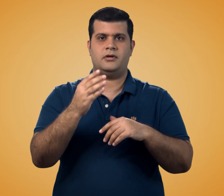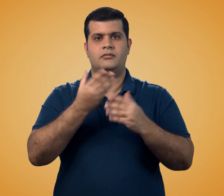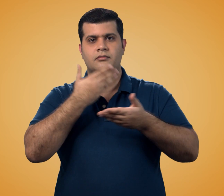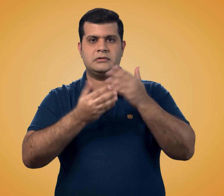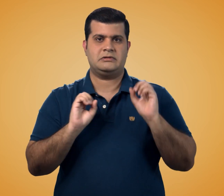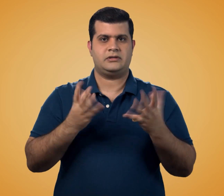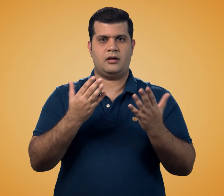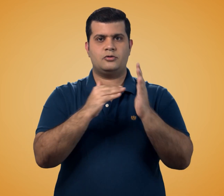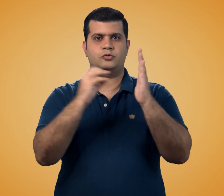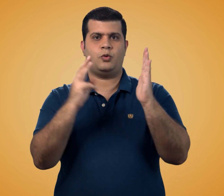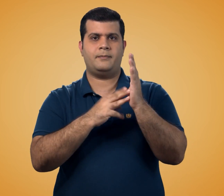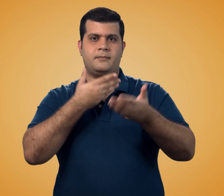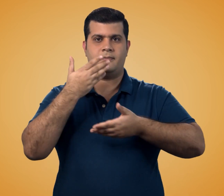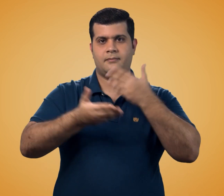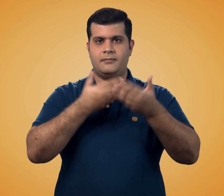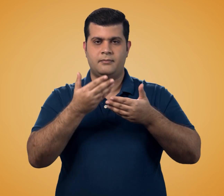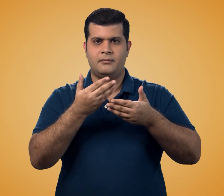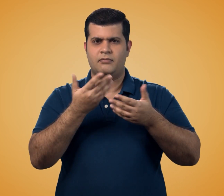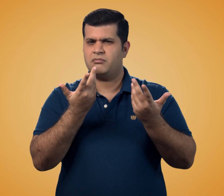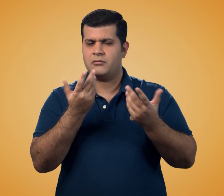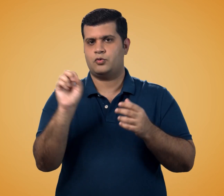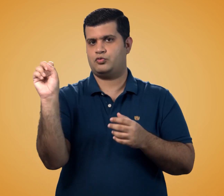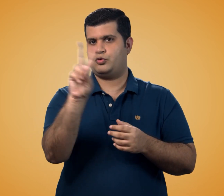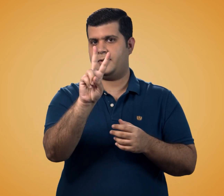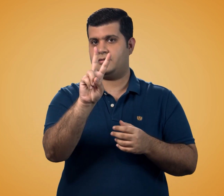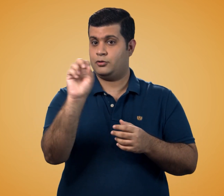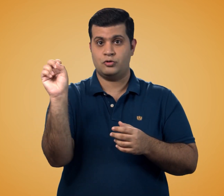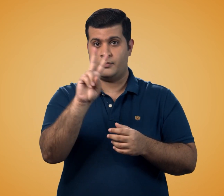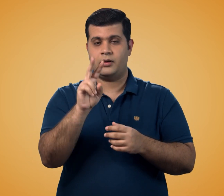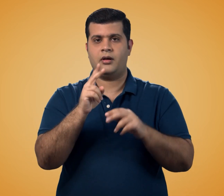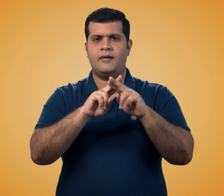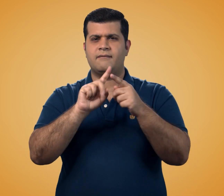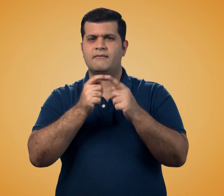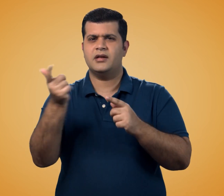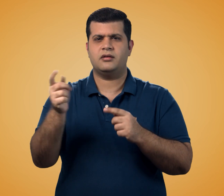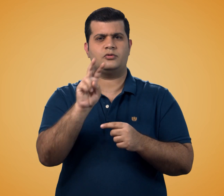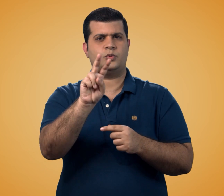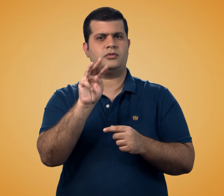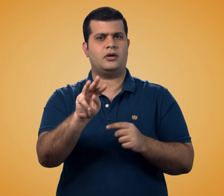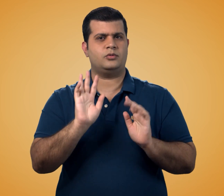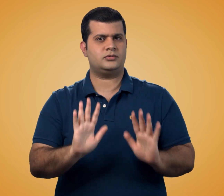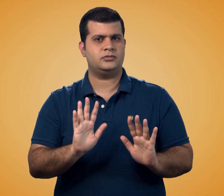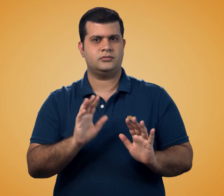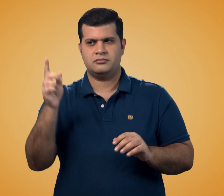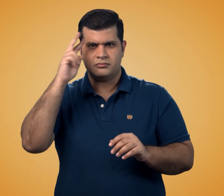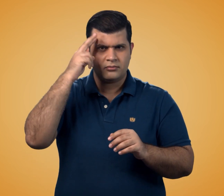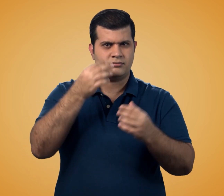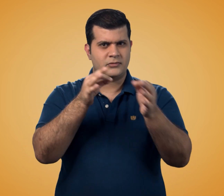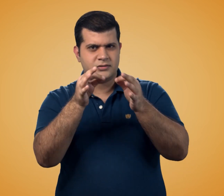यह दो मैने के लिए होंगे और इसकी फीज दो हजार रुपे है वह आपके सारे